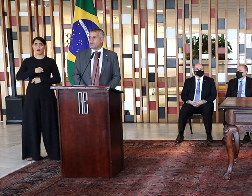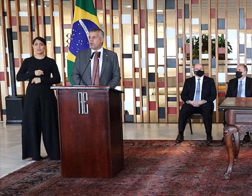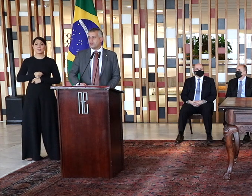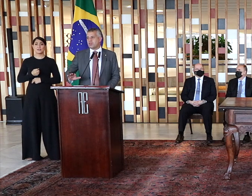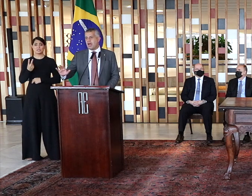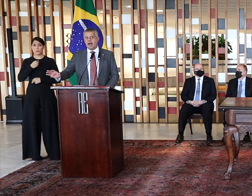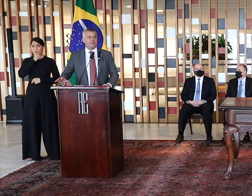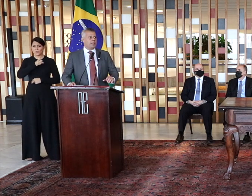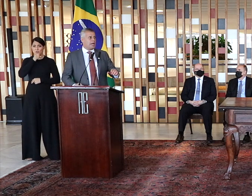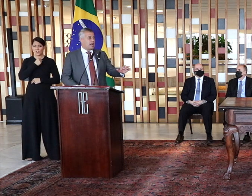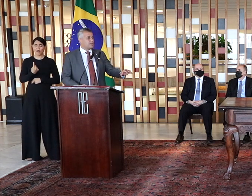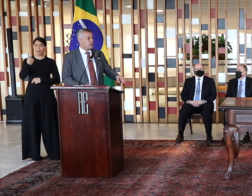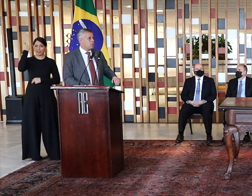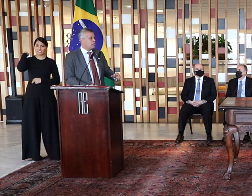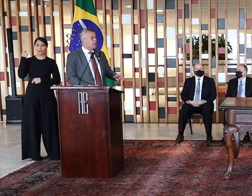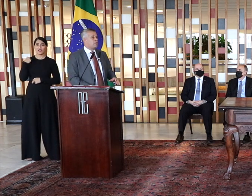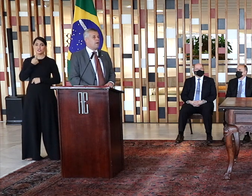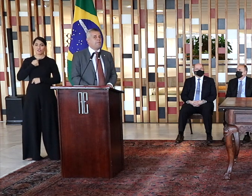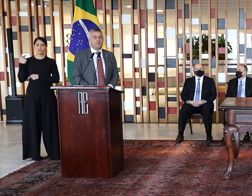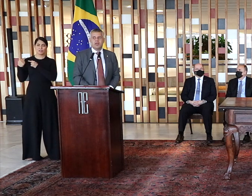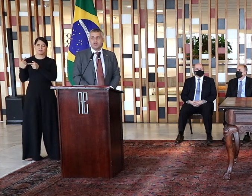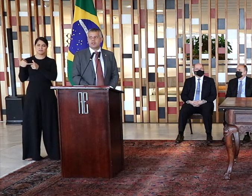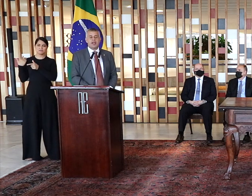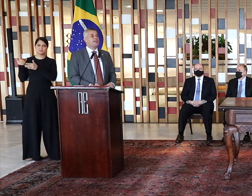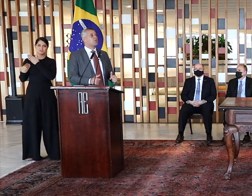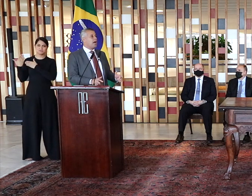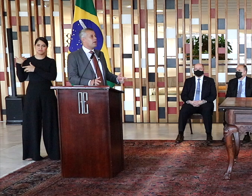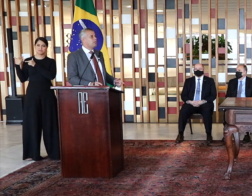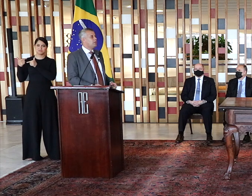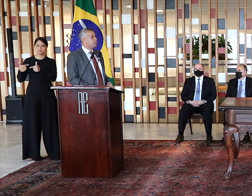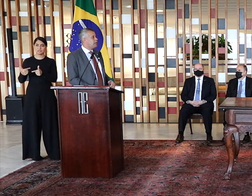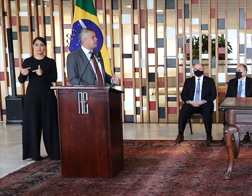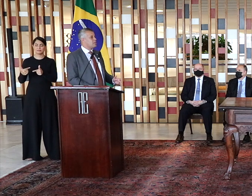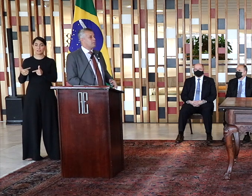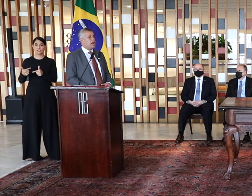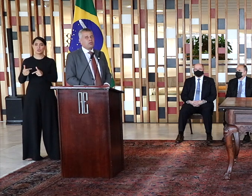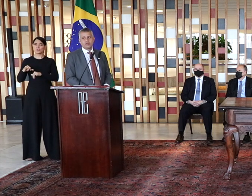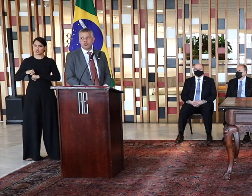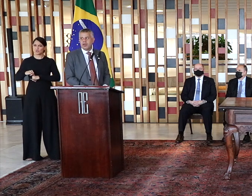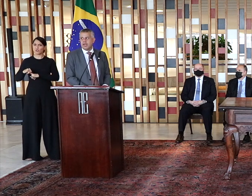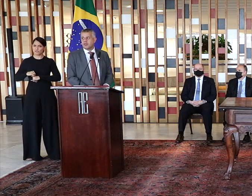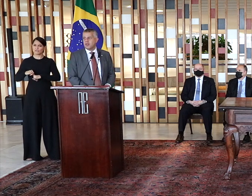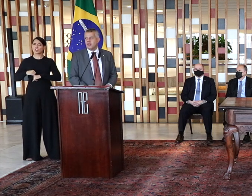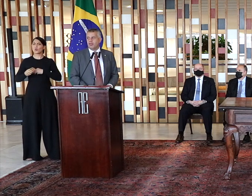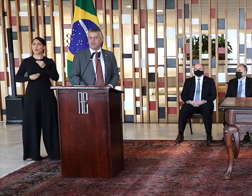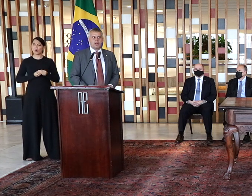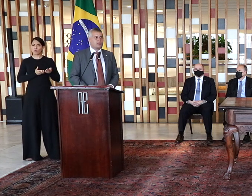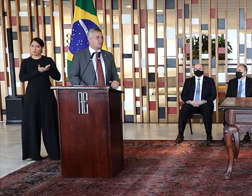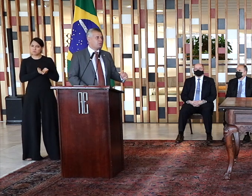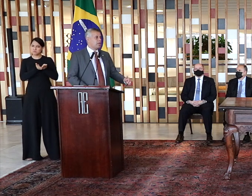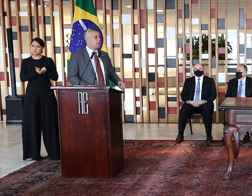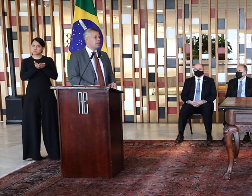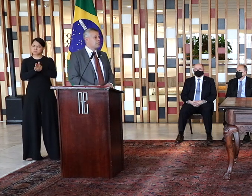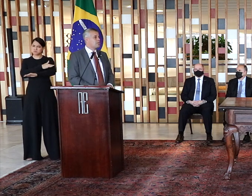que estavam postos na África, na Ásia ou na Europa, se aventuraram por essas águas turbulentas e